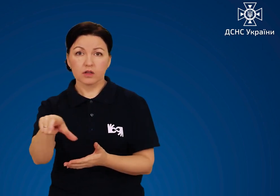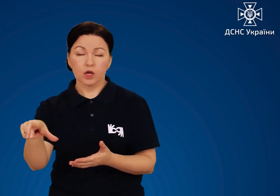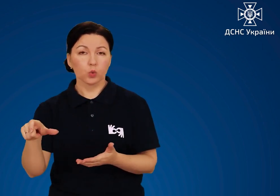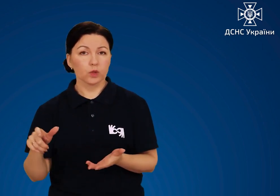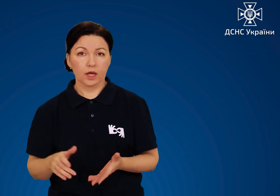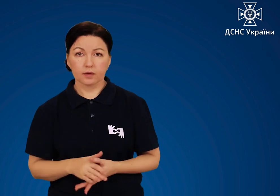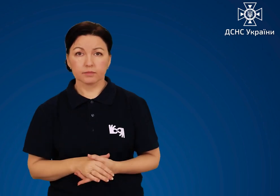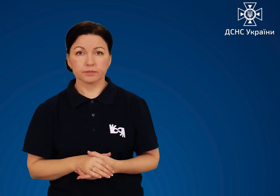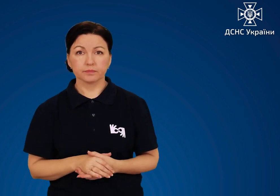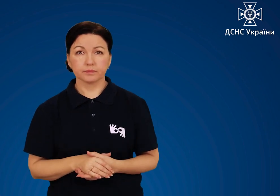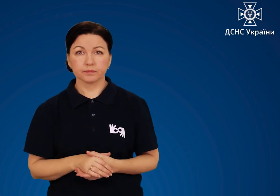перебуванням людей